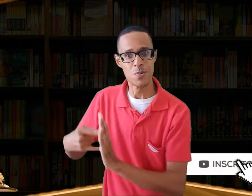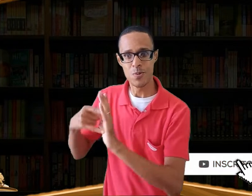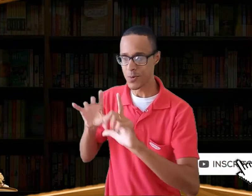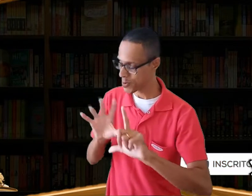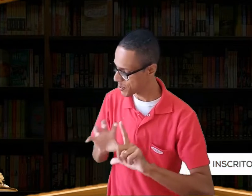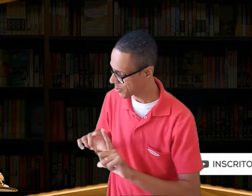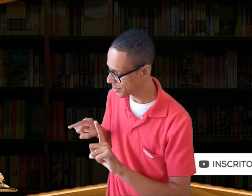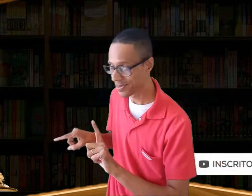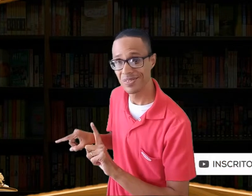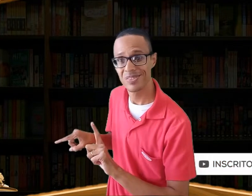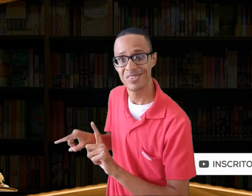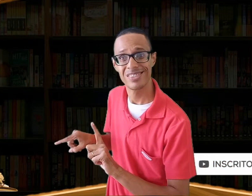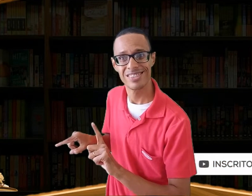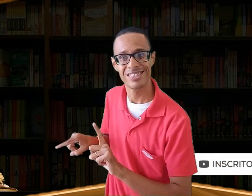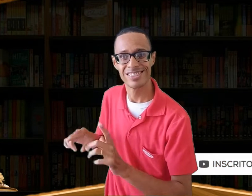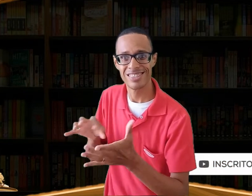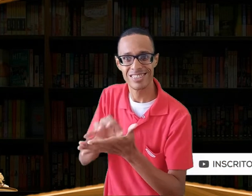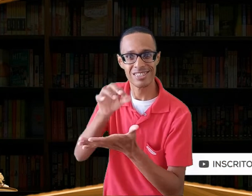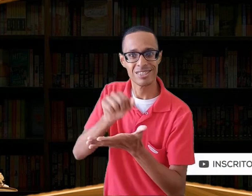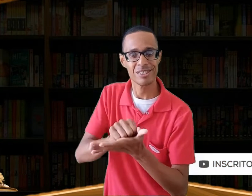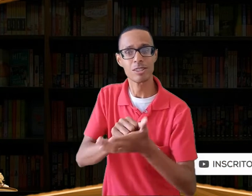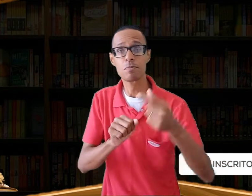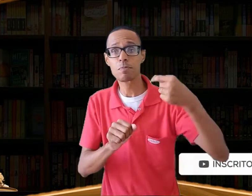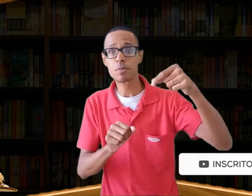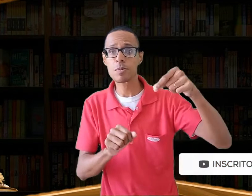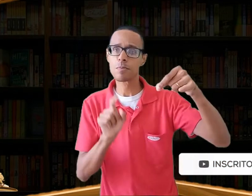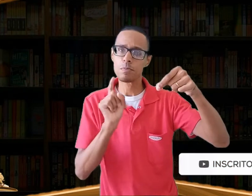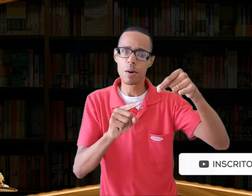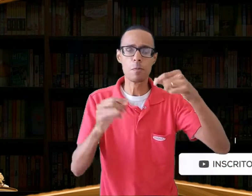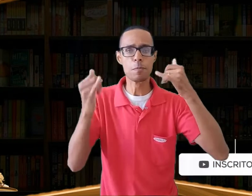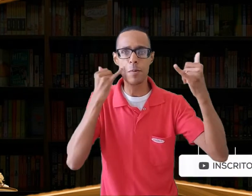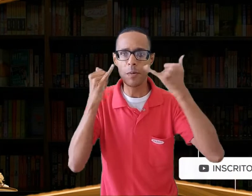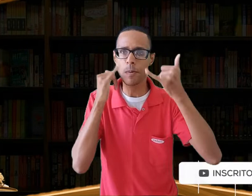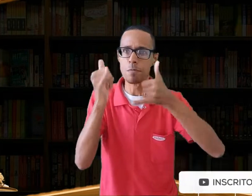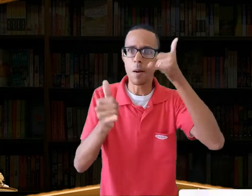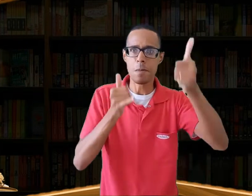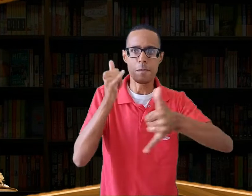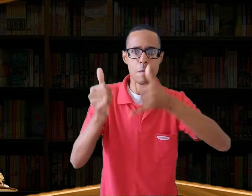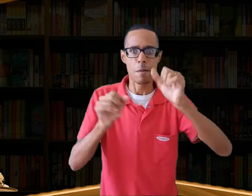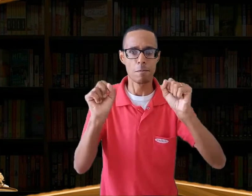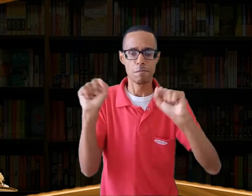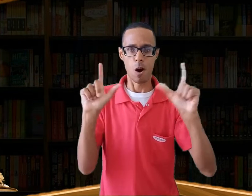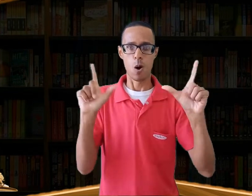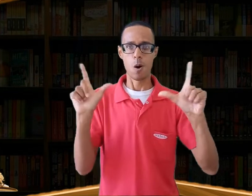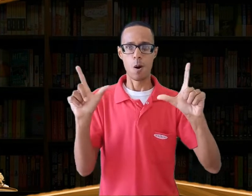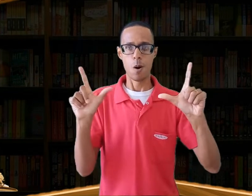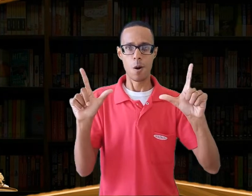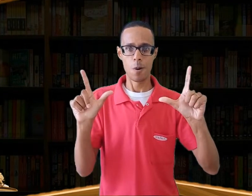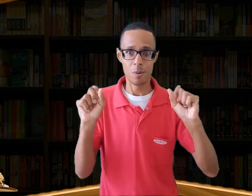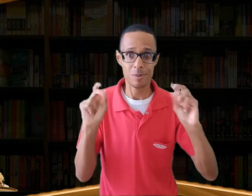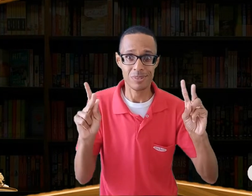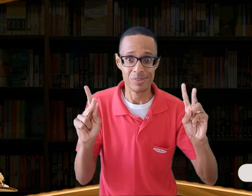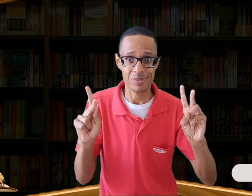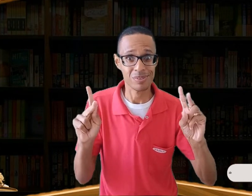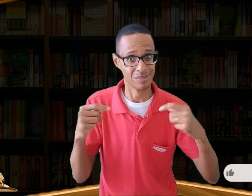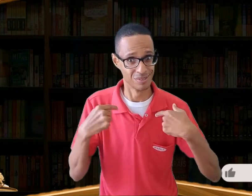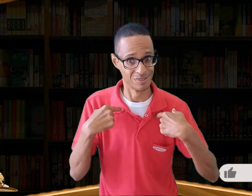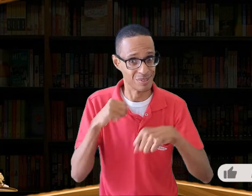Code. Inscreva-se e já ative o sininho de notificações. Então, esperamos você!